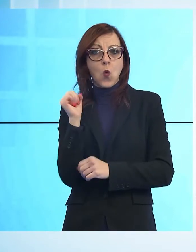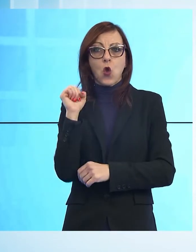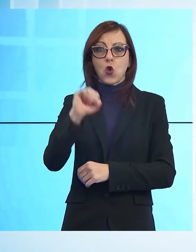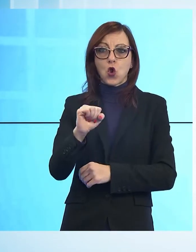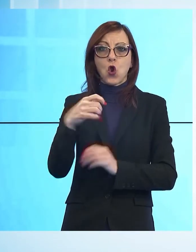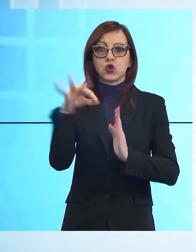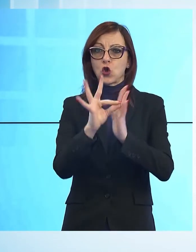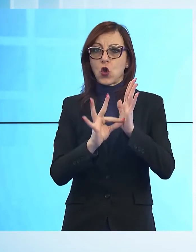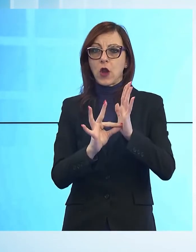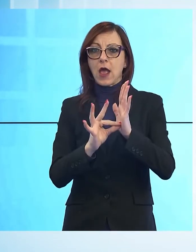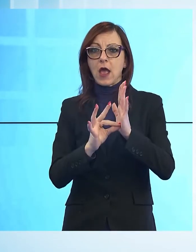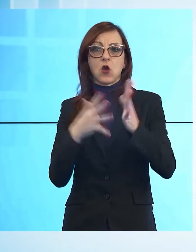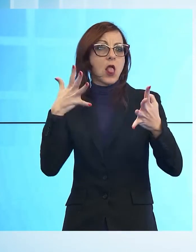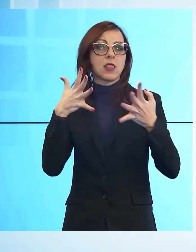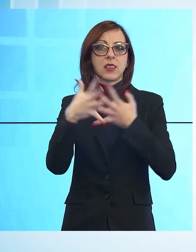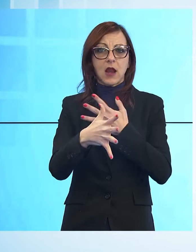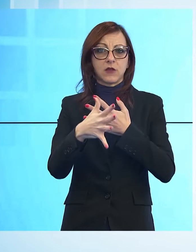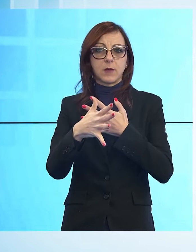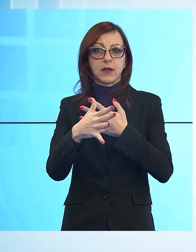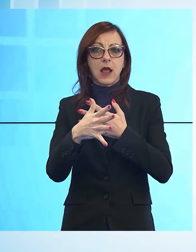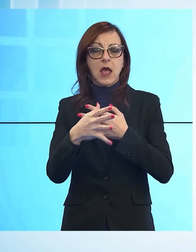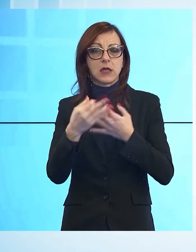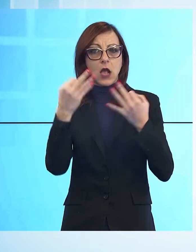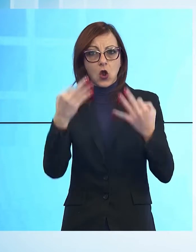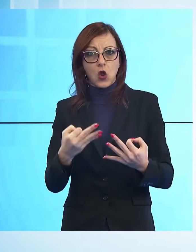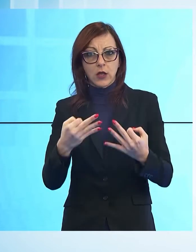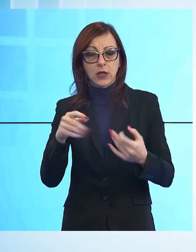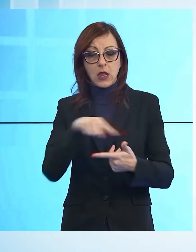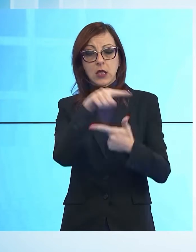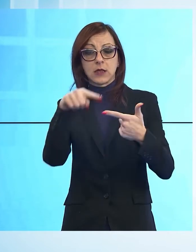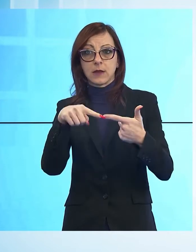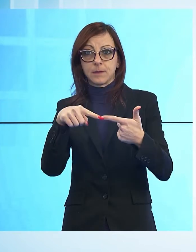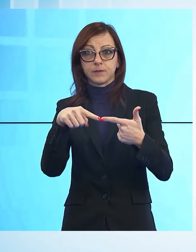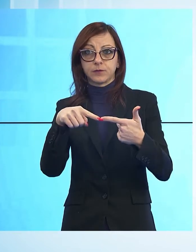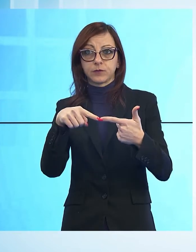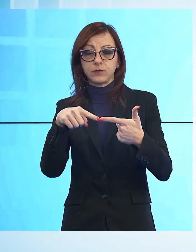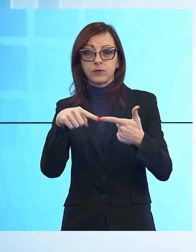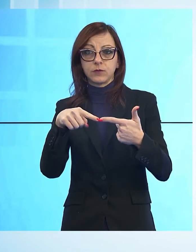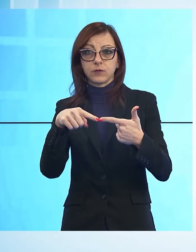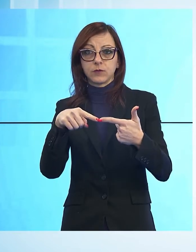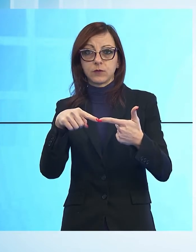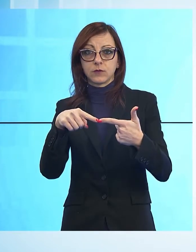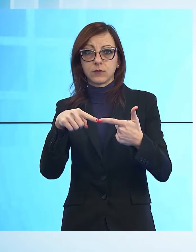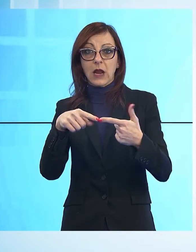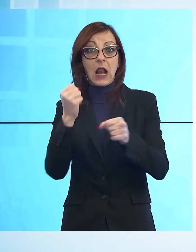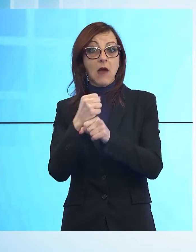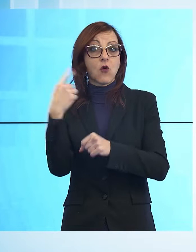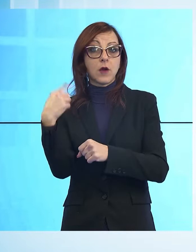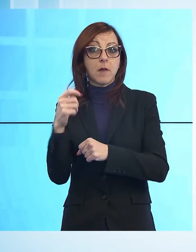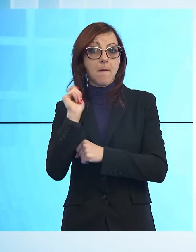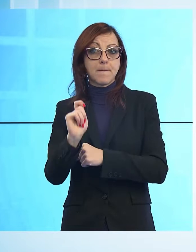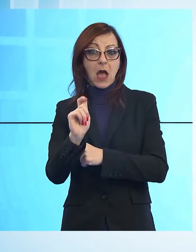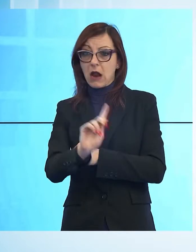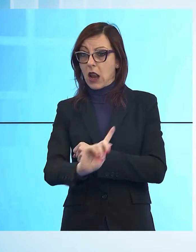trasparenza, imparzialità e correttezza e due anche di non pagare questi lavori. Praticamente